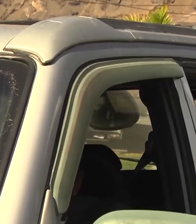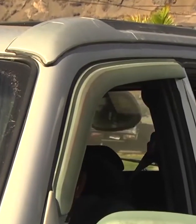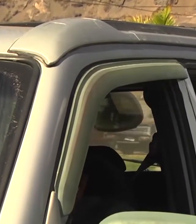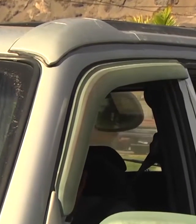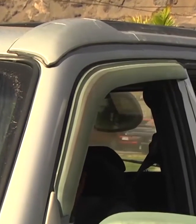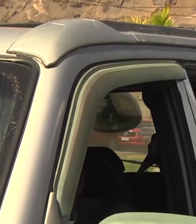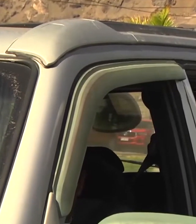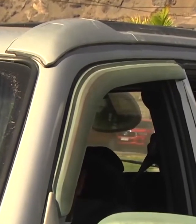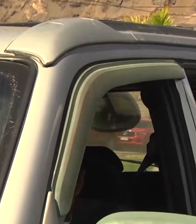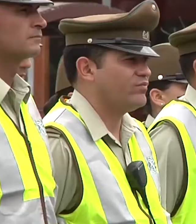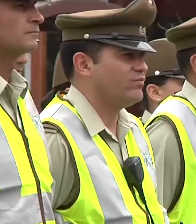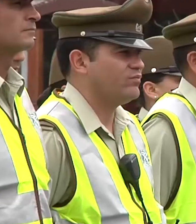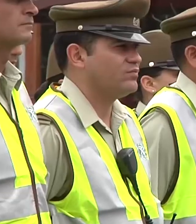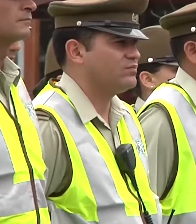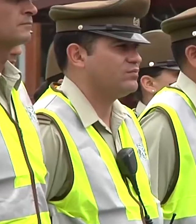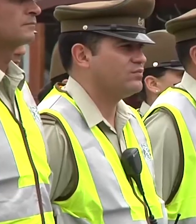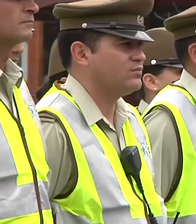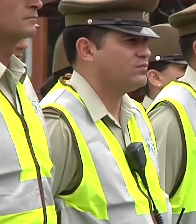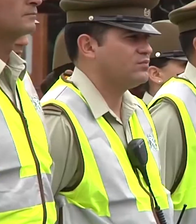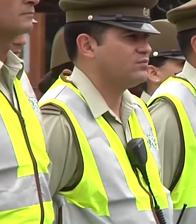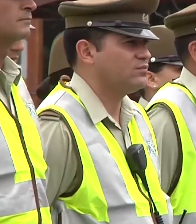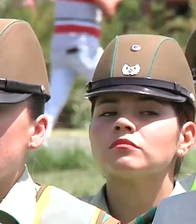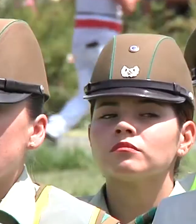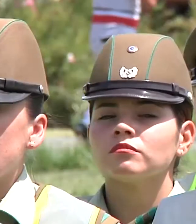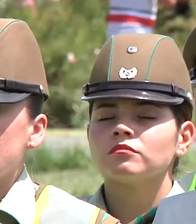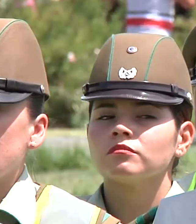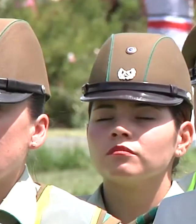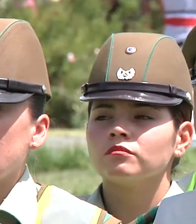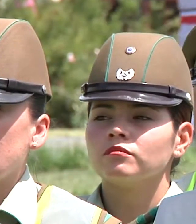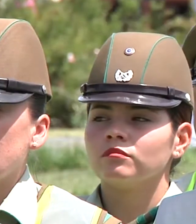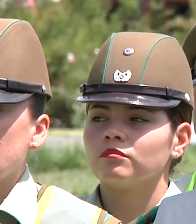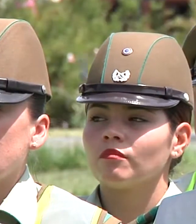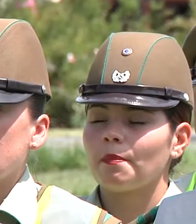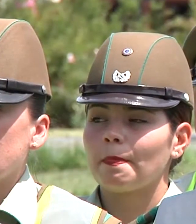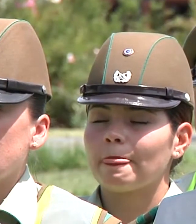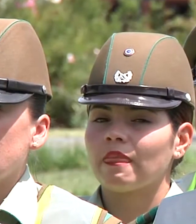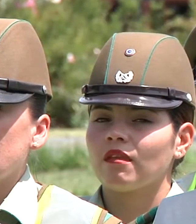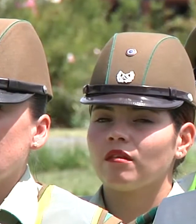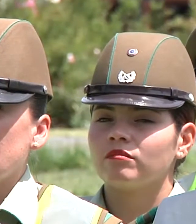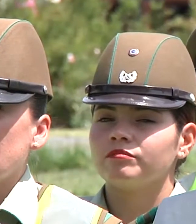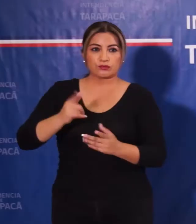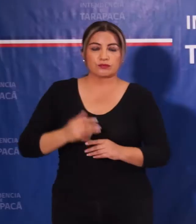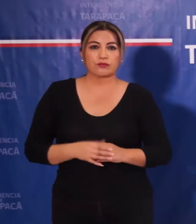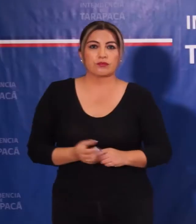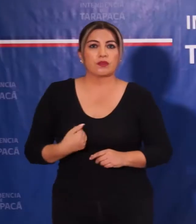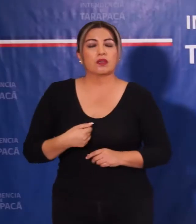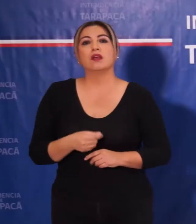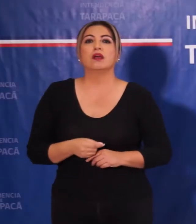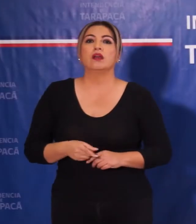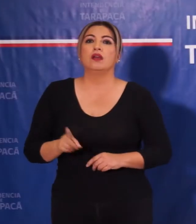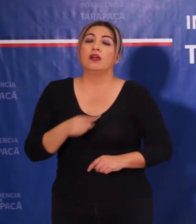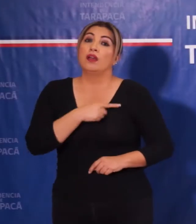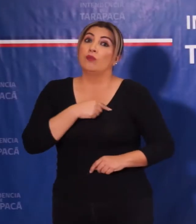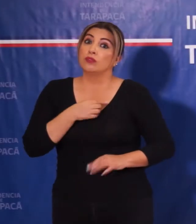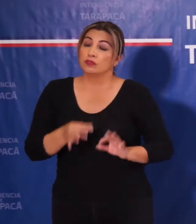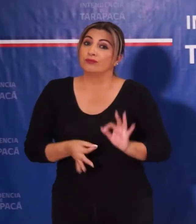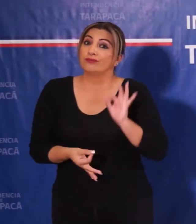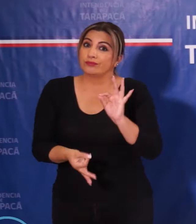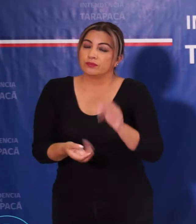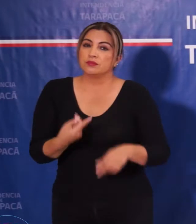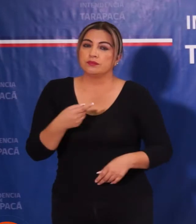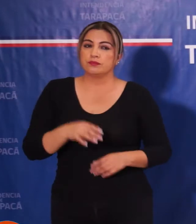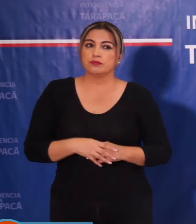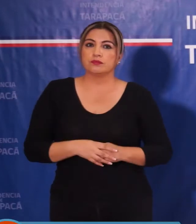búsqueda activa de los contactos directos de estos efectivos policiales. Se le dado a conocer la identidad, pero en definitiva